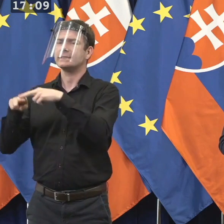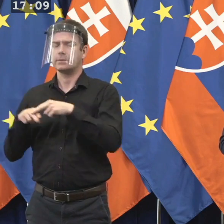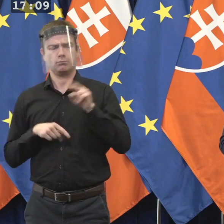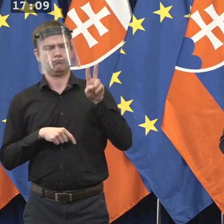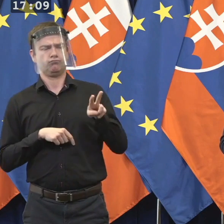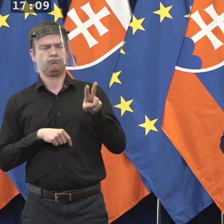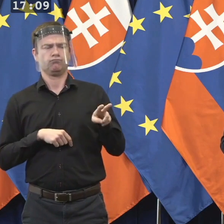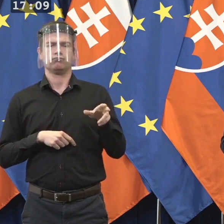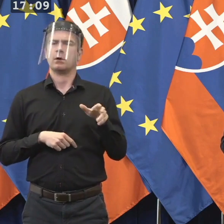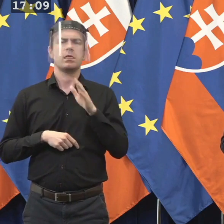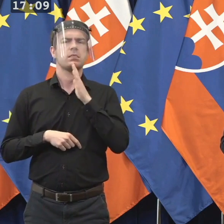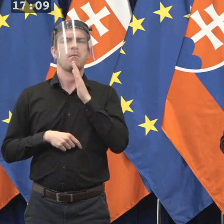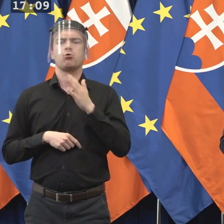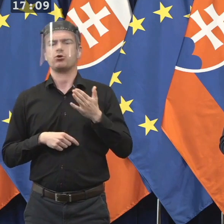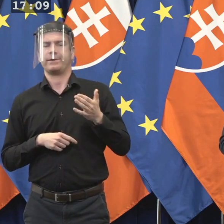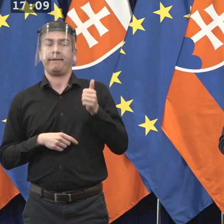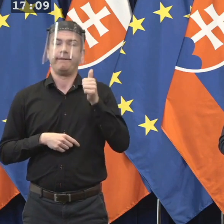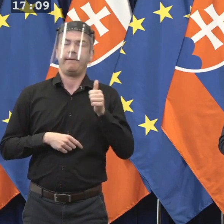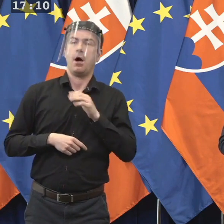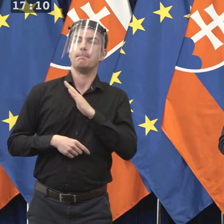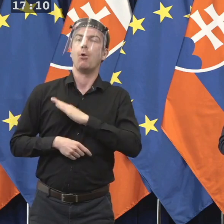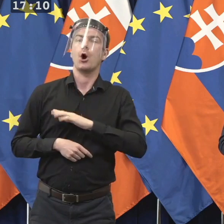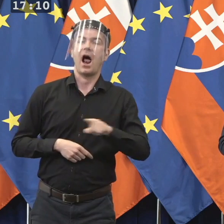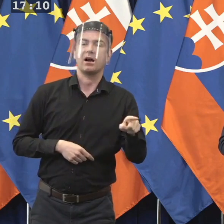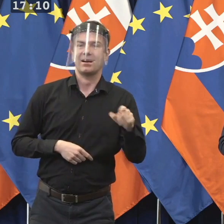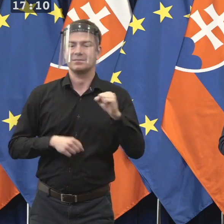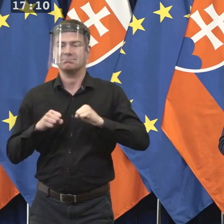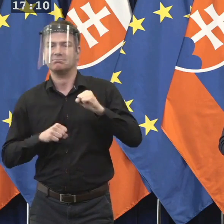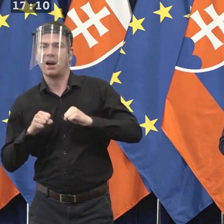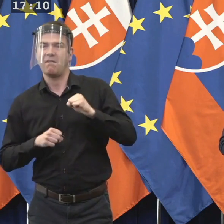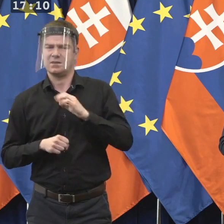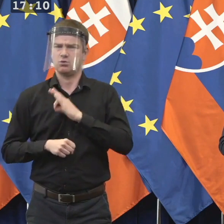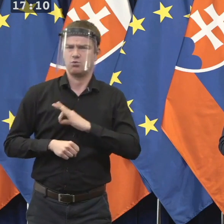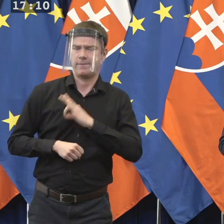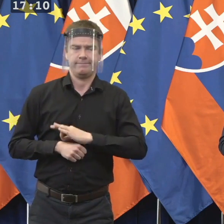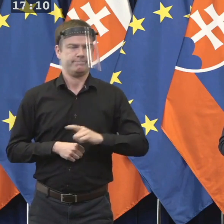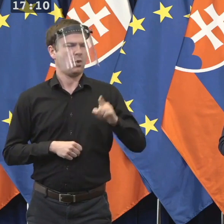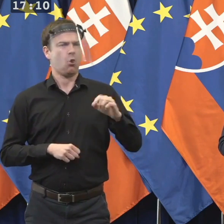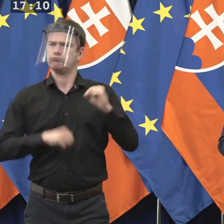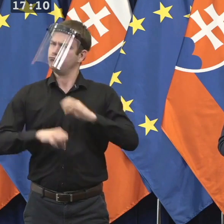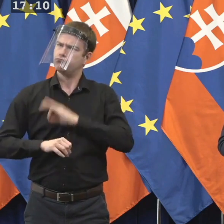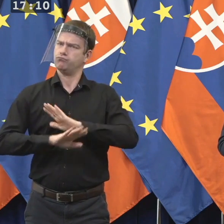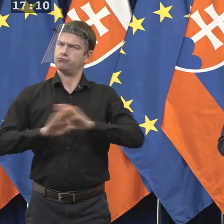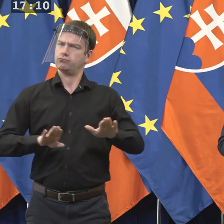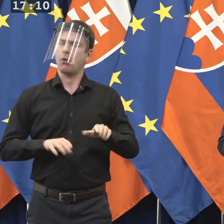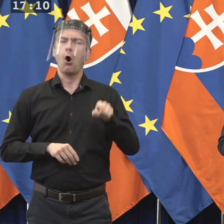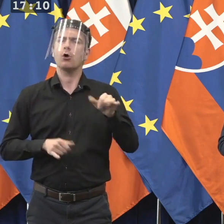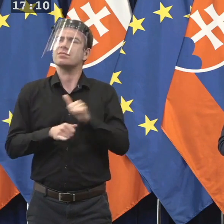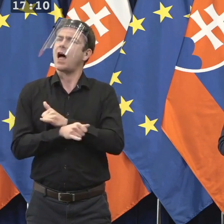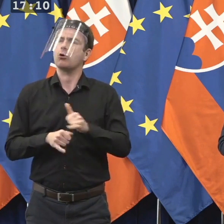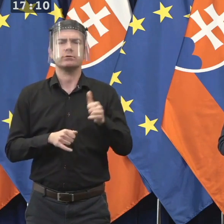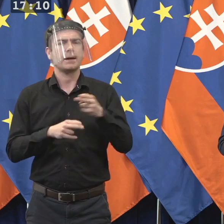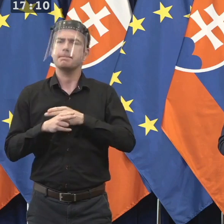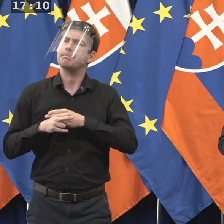jej morálnej odbornej zdatnosti. A určite ako člen súdnej rady plne bude zastávať tú pozíciu, ktorá je